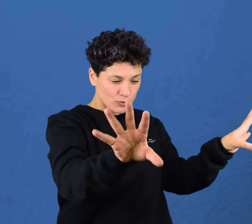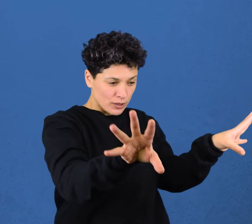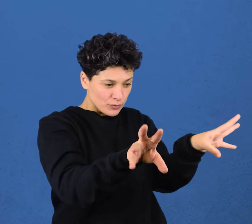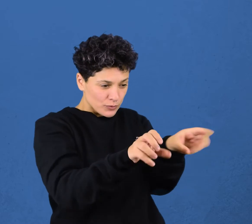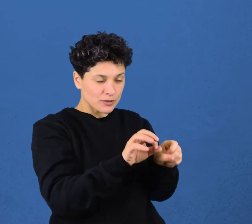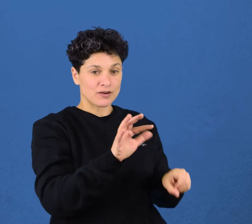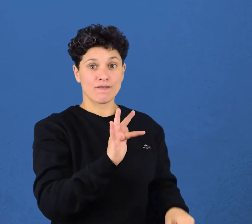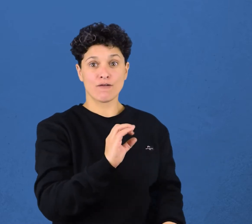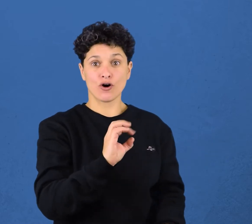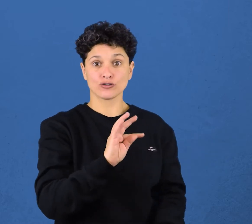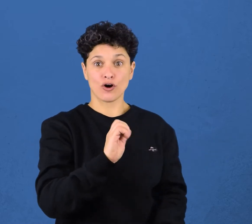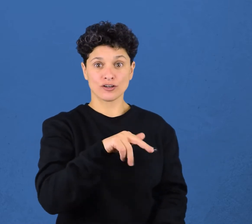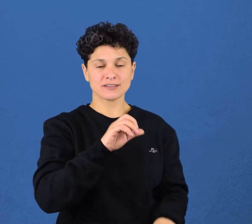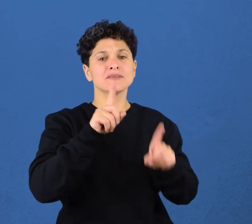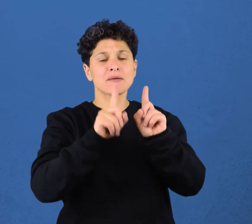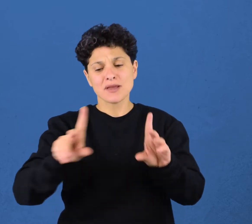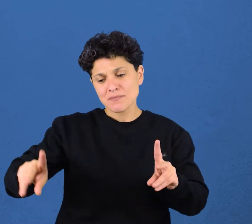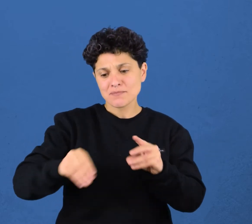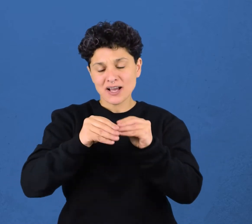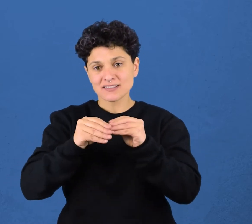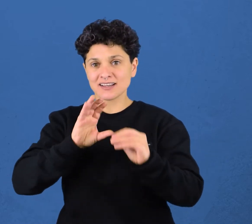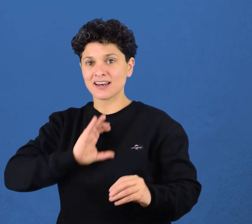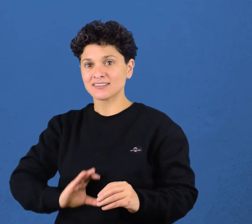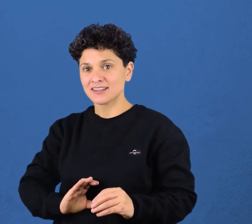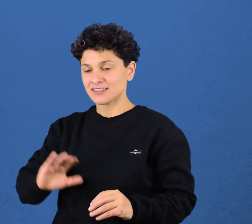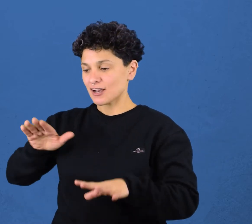transportan con las características de los movimientos ondulatorios.